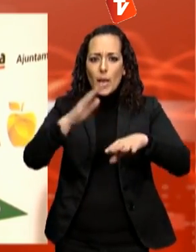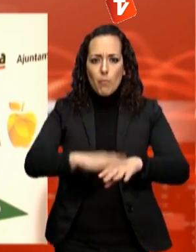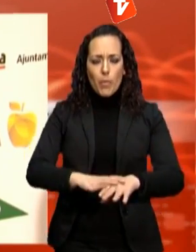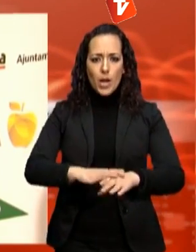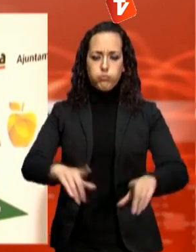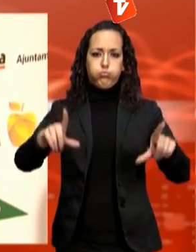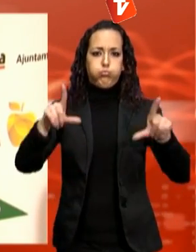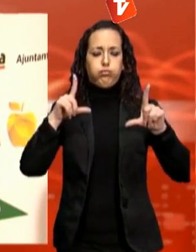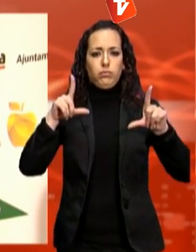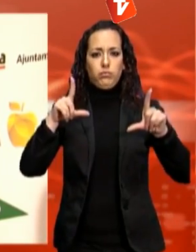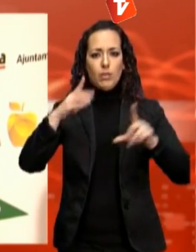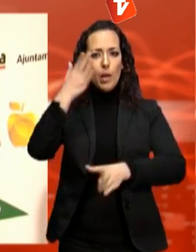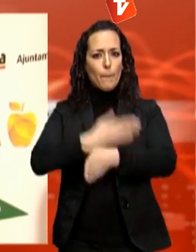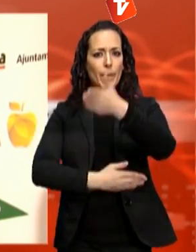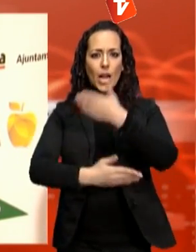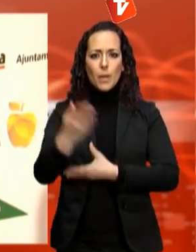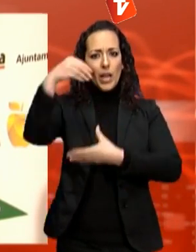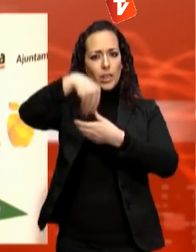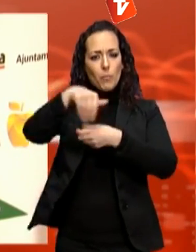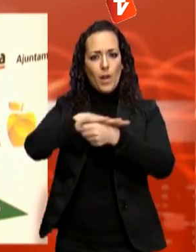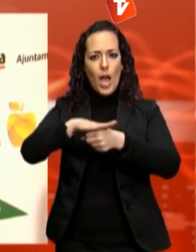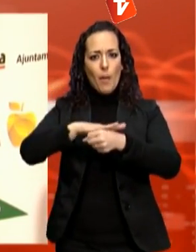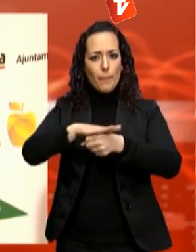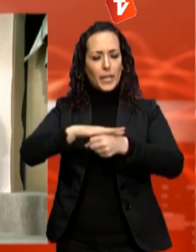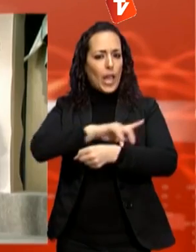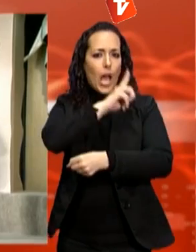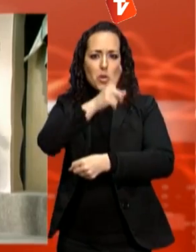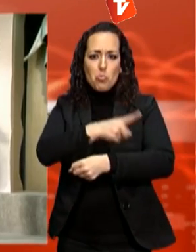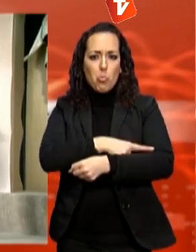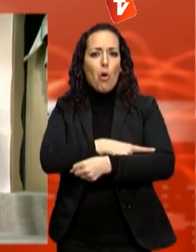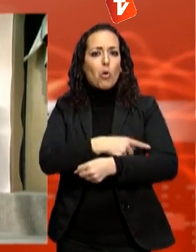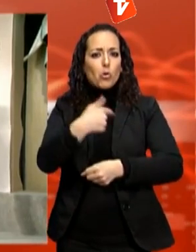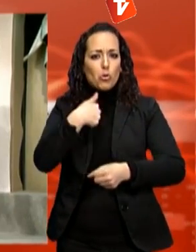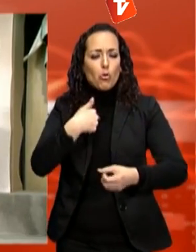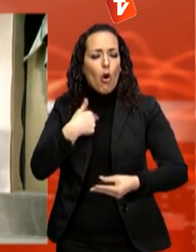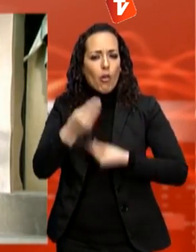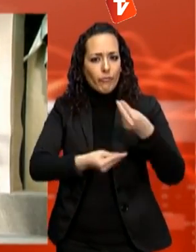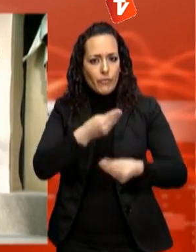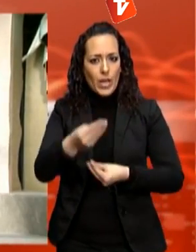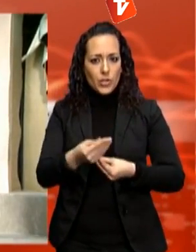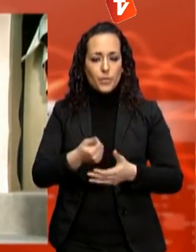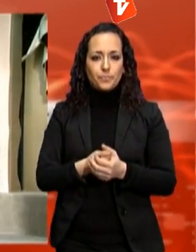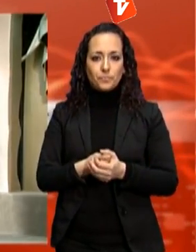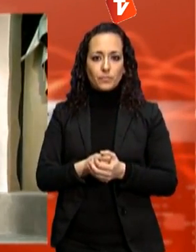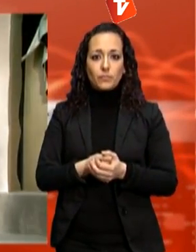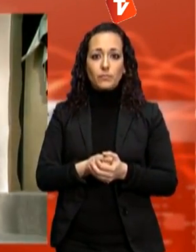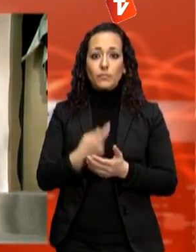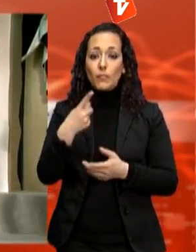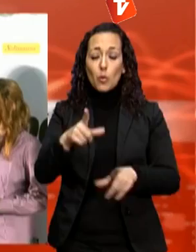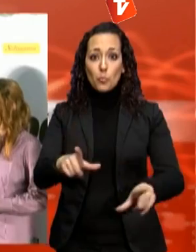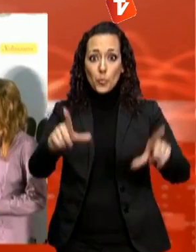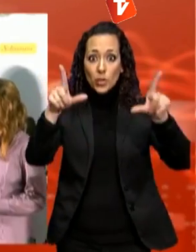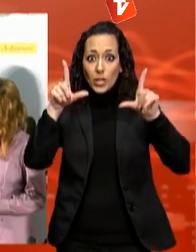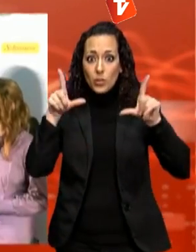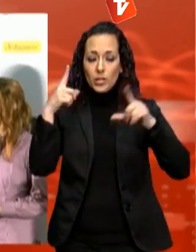per un repte personal. El Club Natació Terrassa ha estat un dels protagonistes de la gala, ja que ha